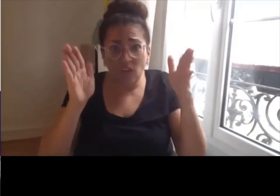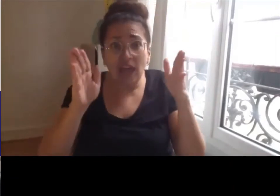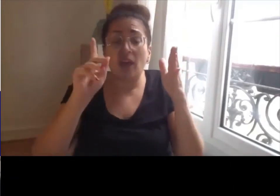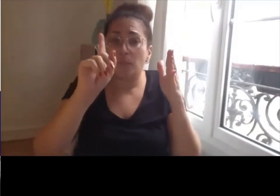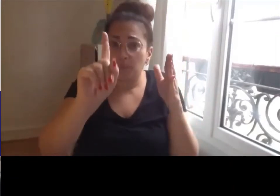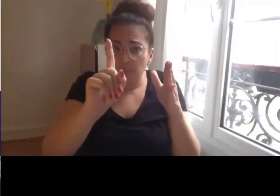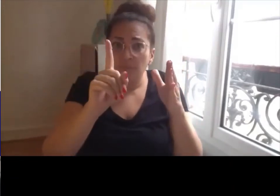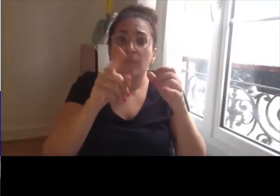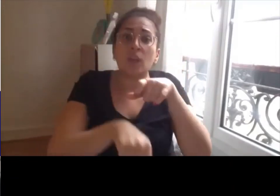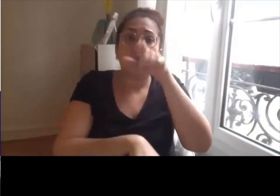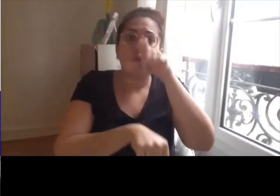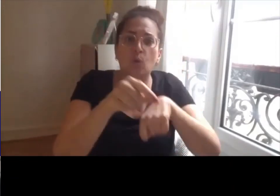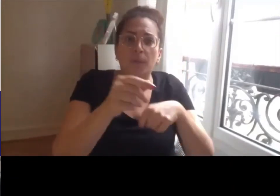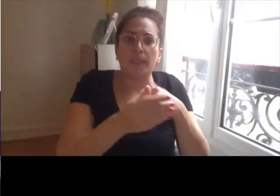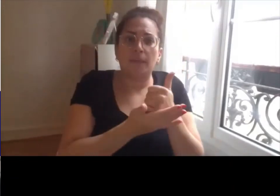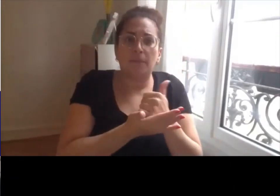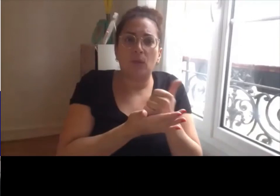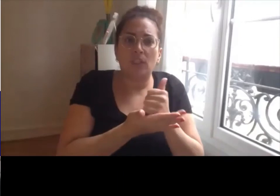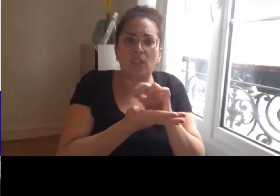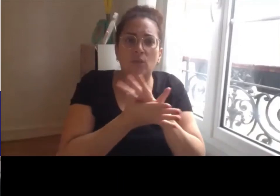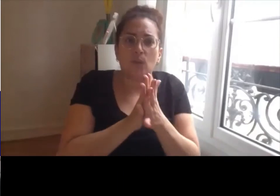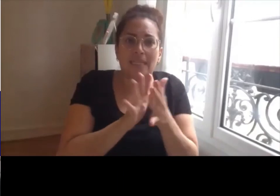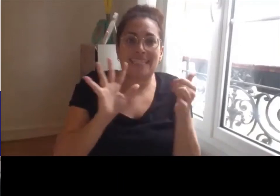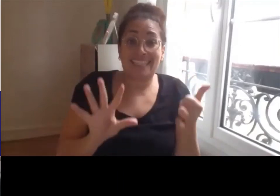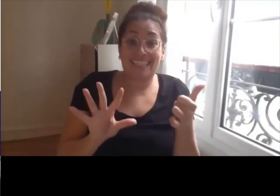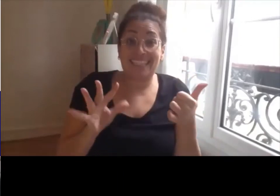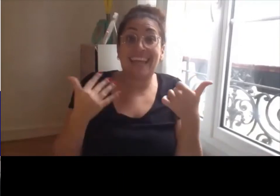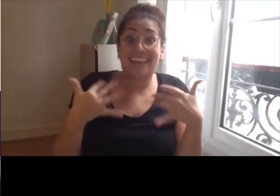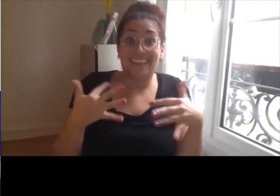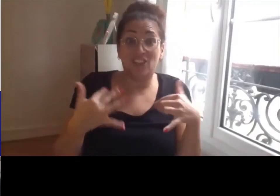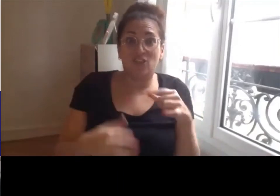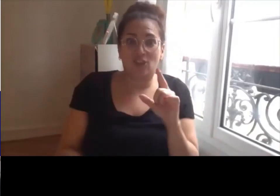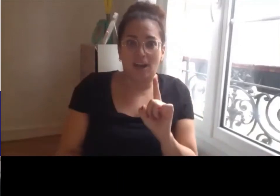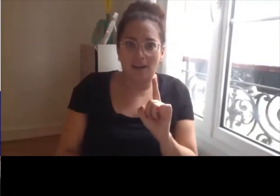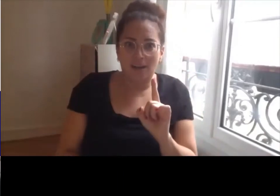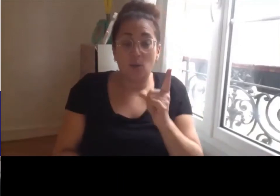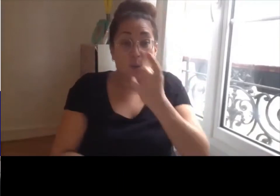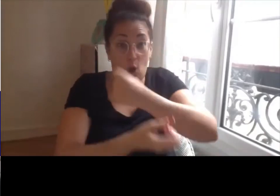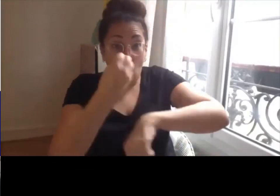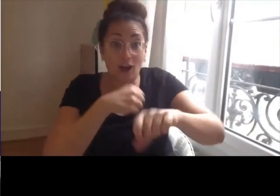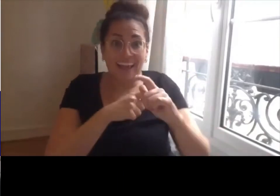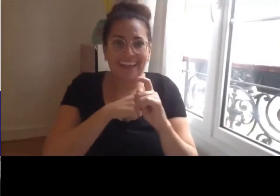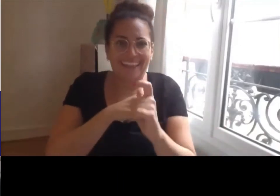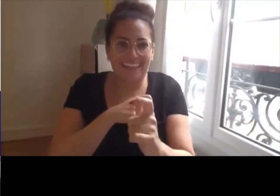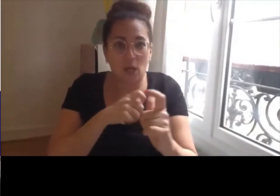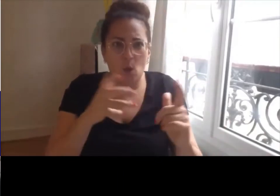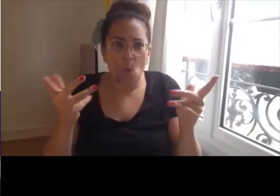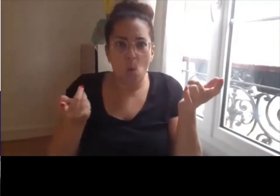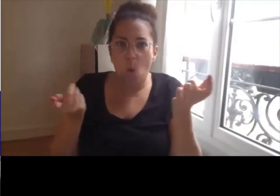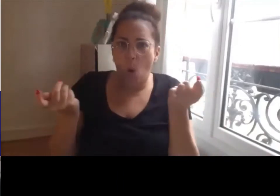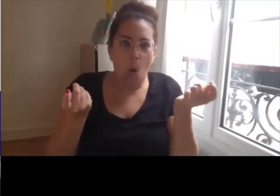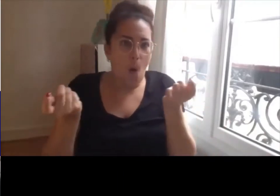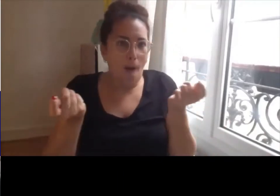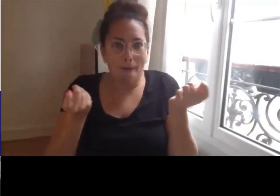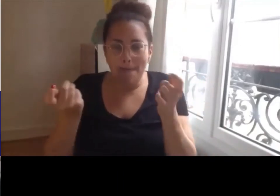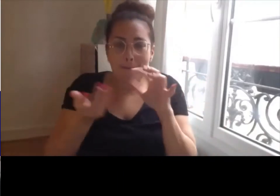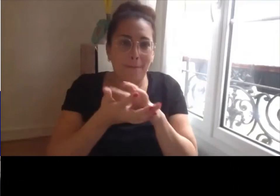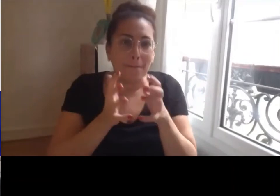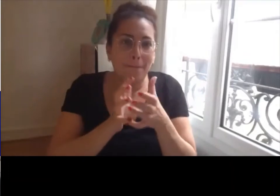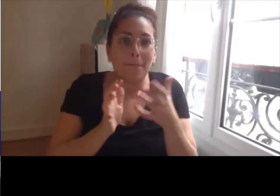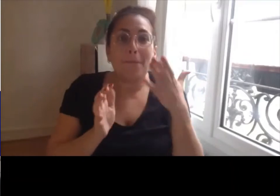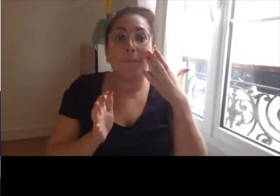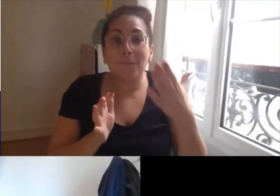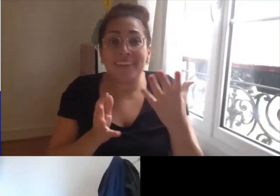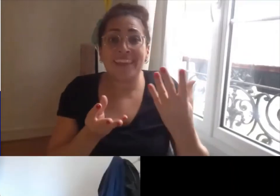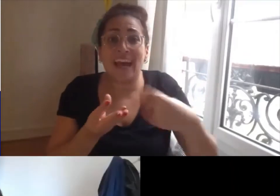pilotage à six associations donc c'est vrai qu'après en termes logistiques ça devient un petit peu plus un peu compliqué si on